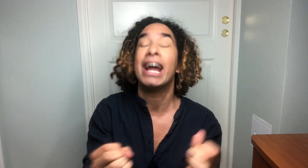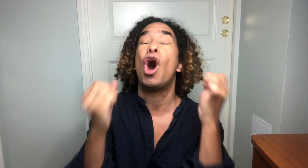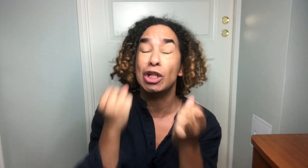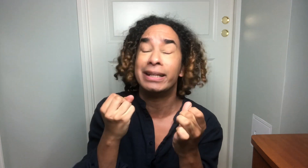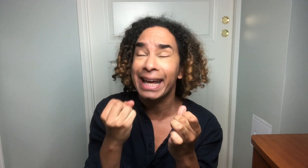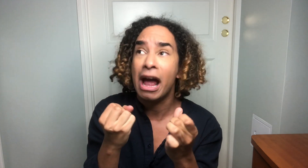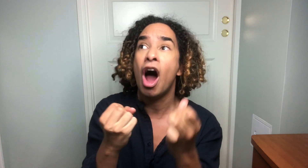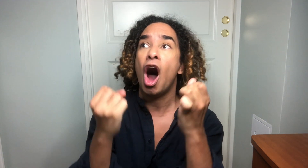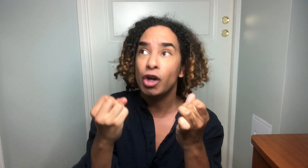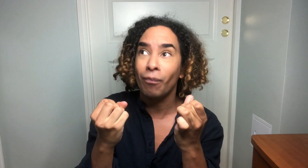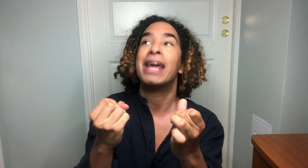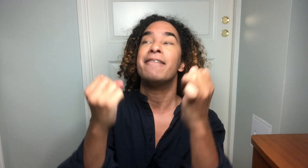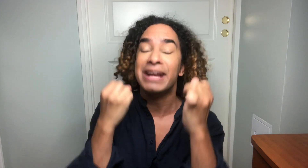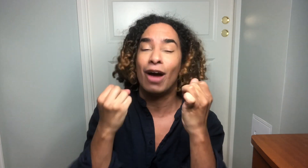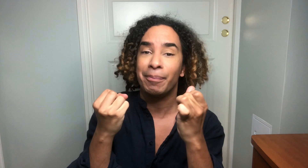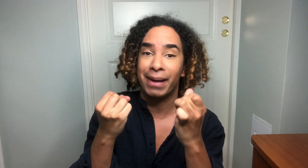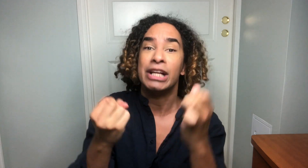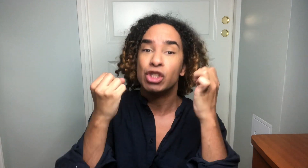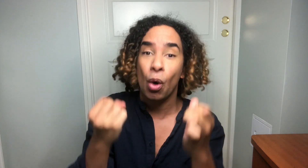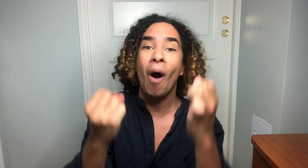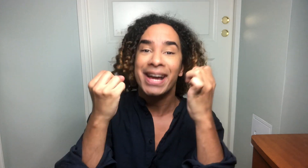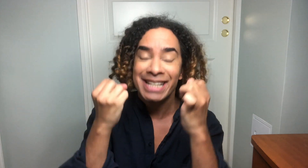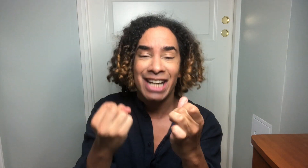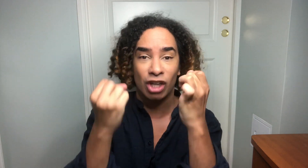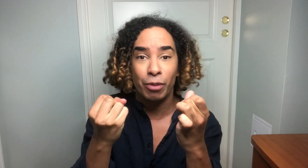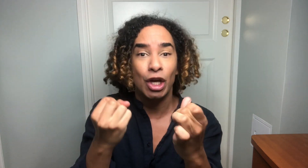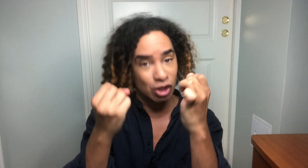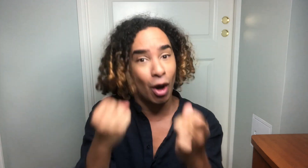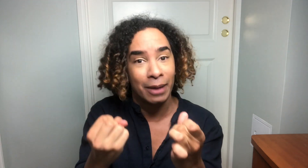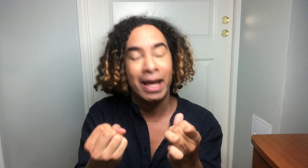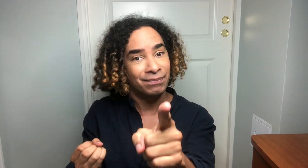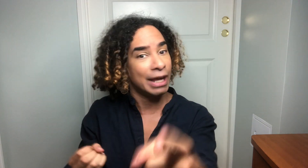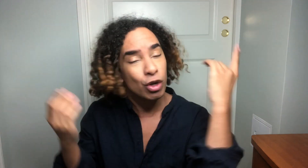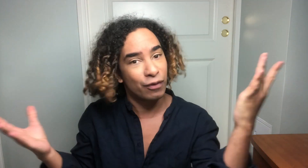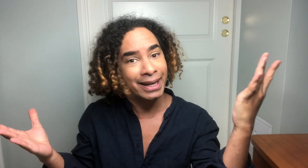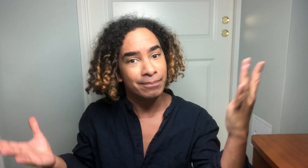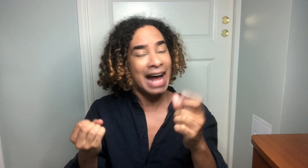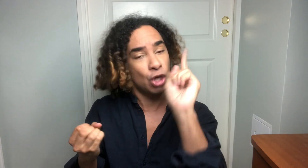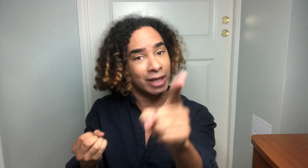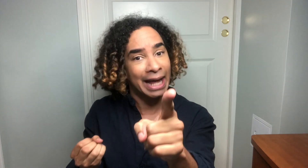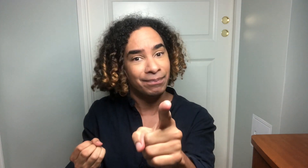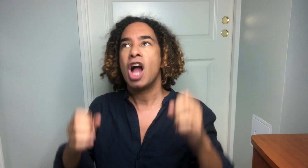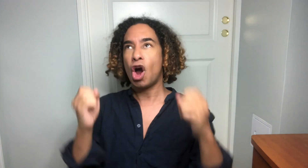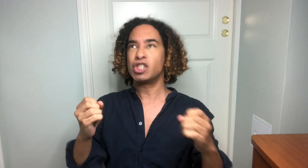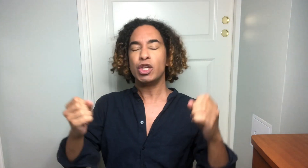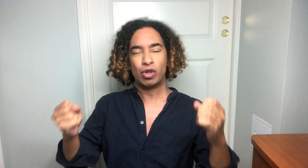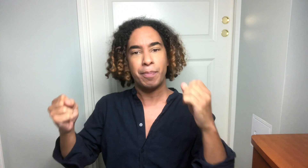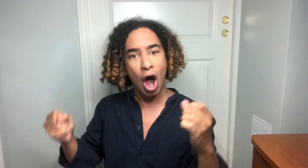aldri har noen ville vært med så jærsla mye som han. Det er urettferdig. Jeg har sagt det til ham. Kanskje han gjorde det så bra,